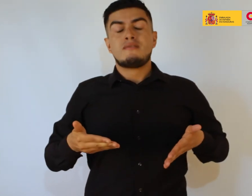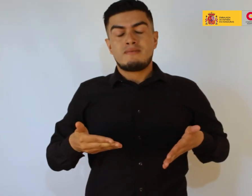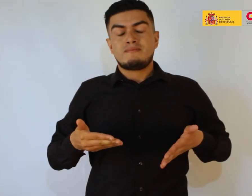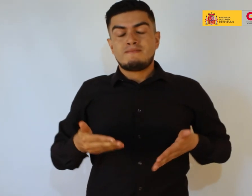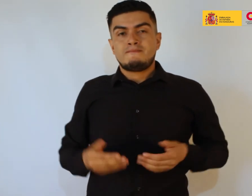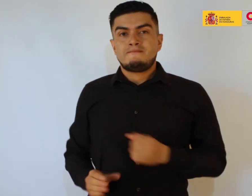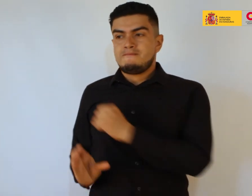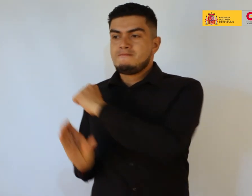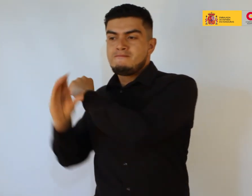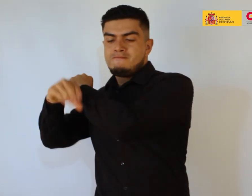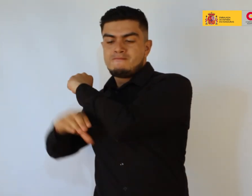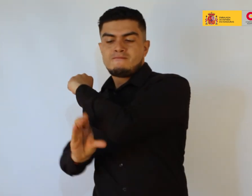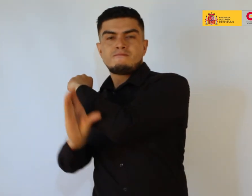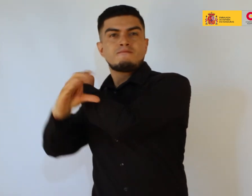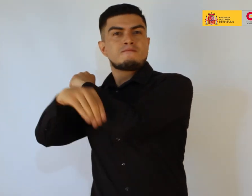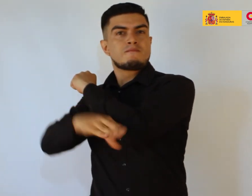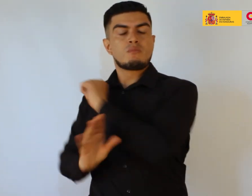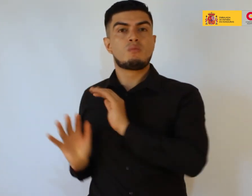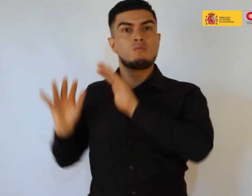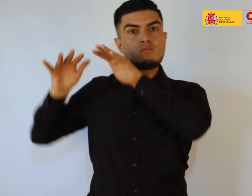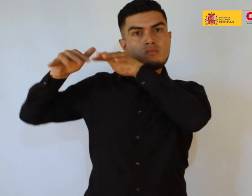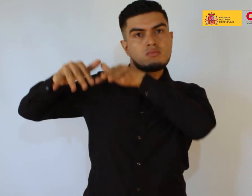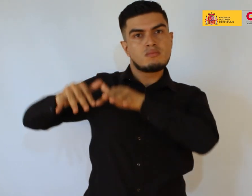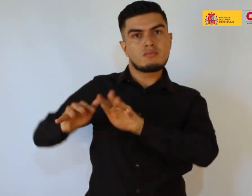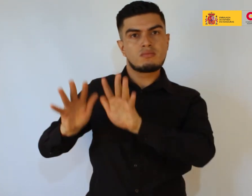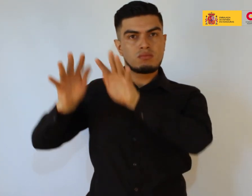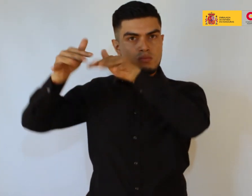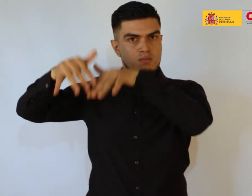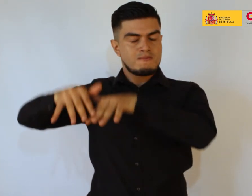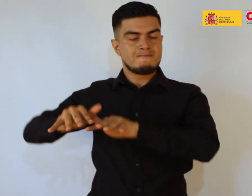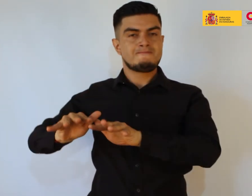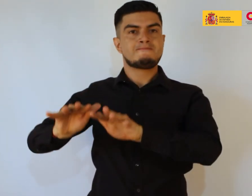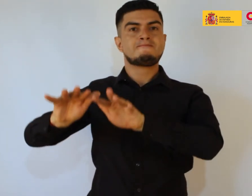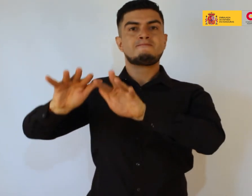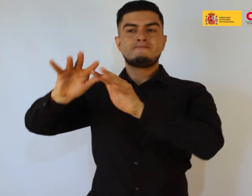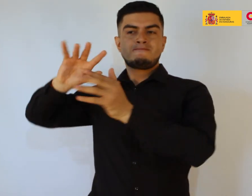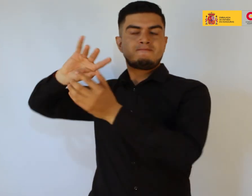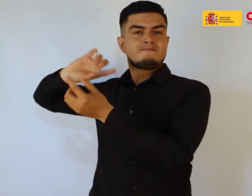reconstrucción constante del paisaje a partir de la catástrofe.